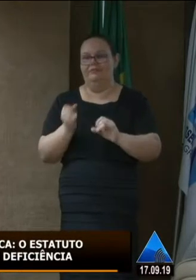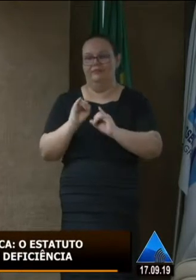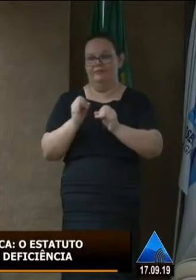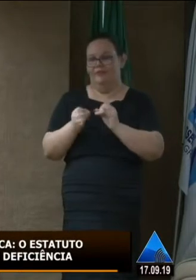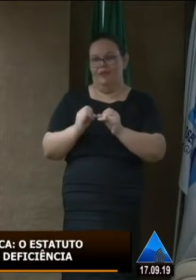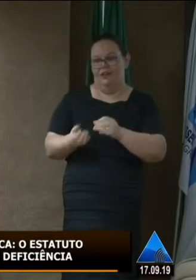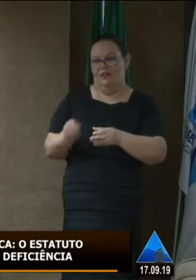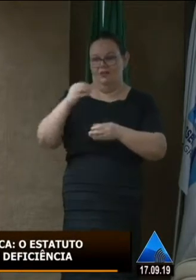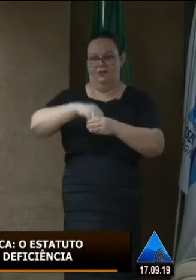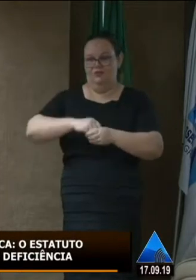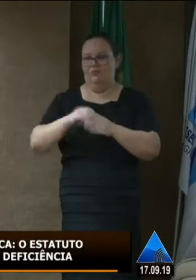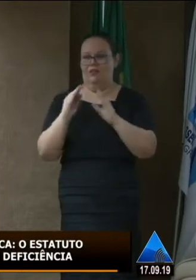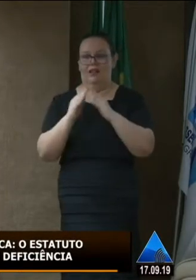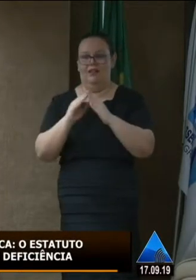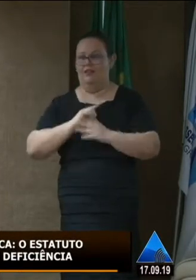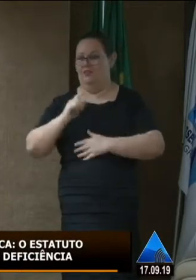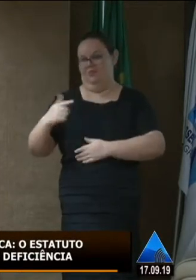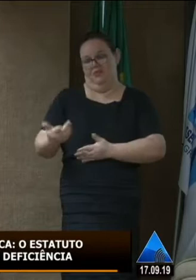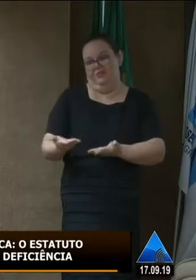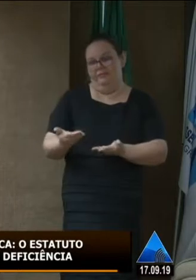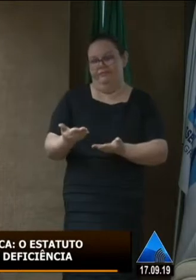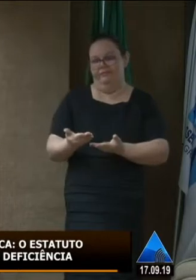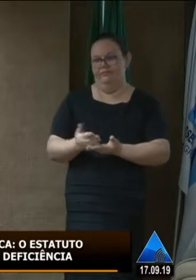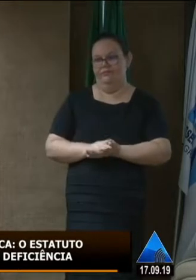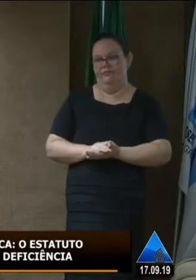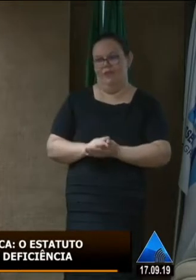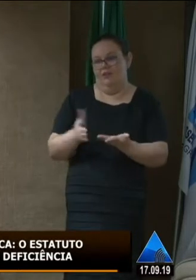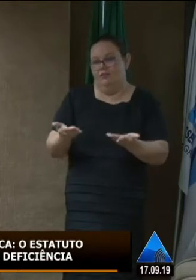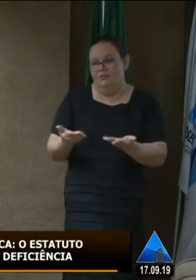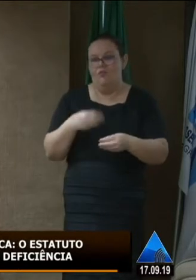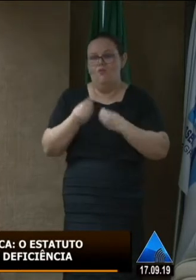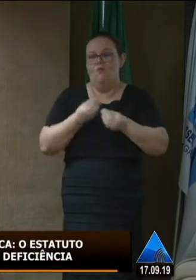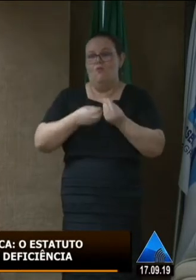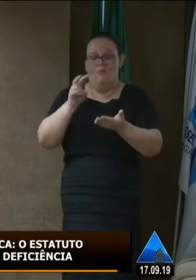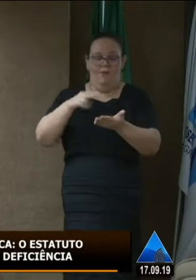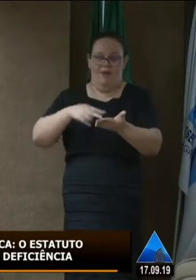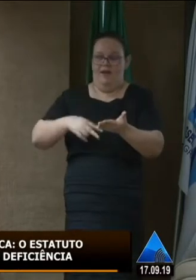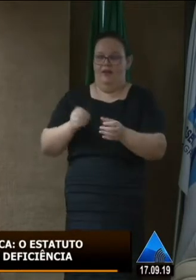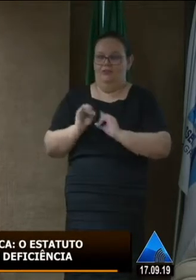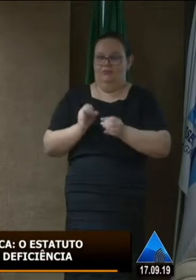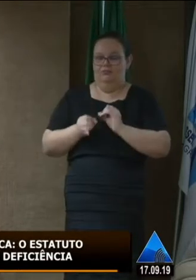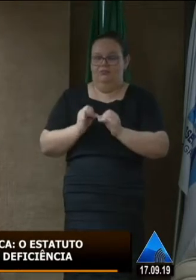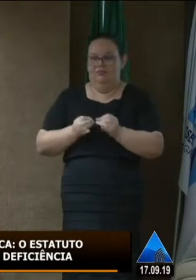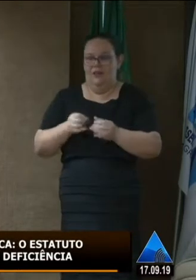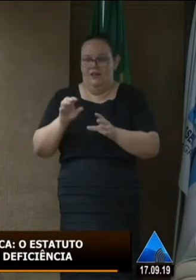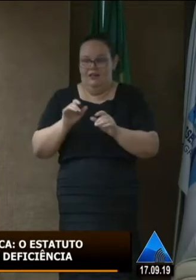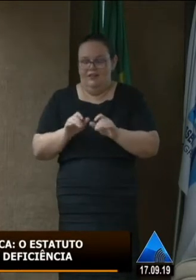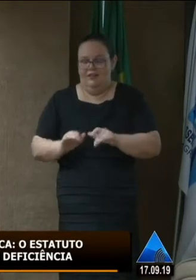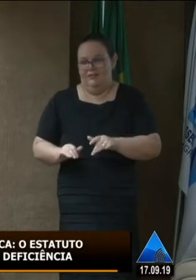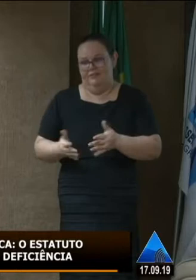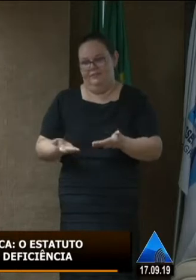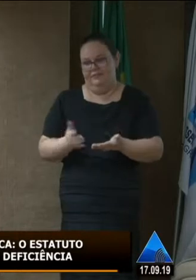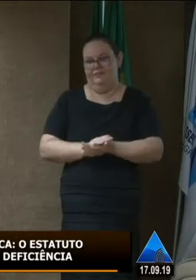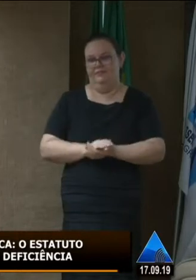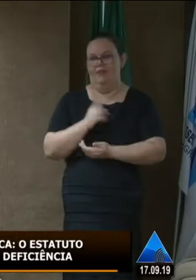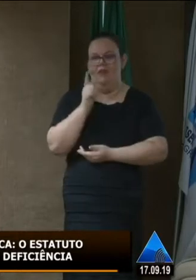dele, ele não tem um tablet, então não faz sentido nenhum uma política pública sem saber quais são as condições, ou melhor, a gente sabe